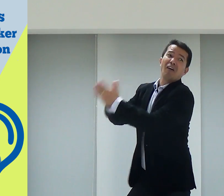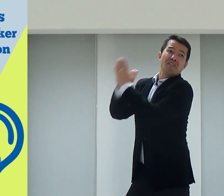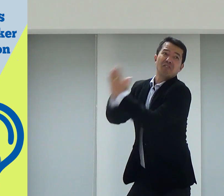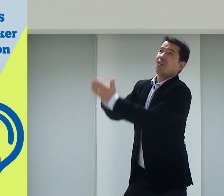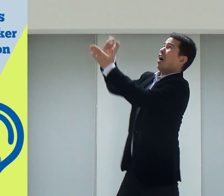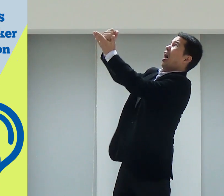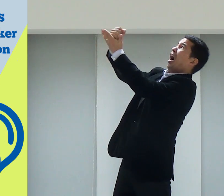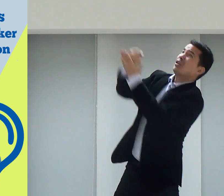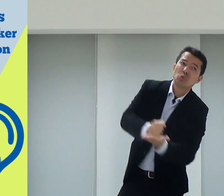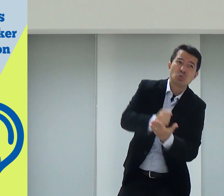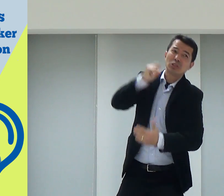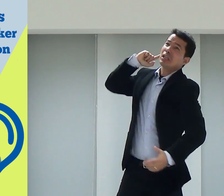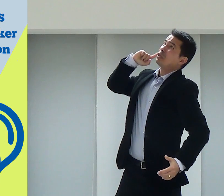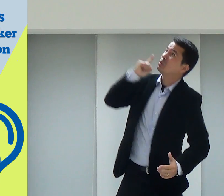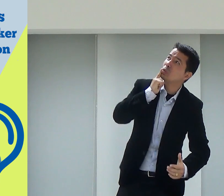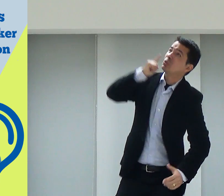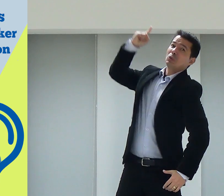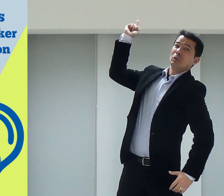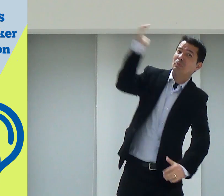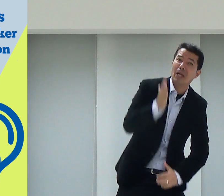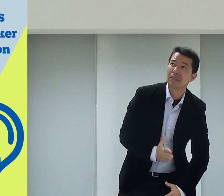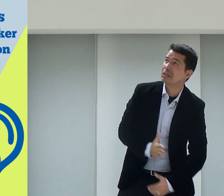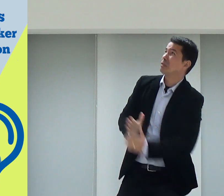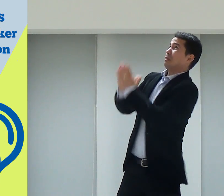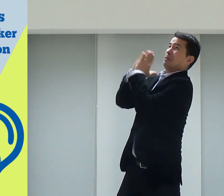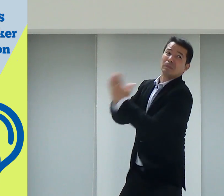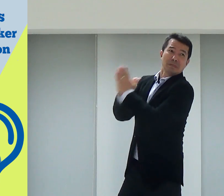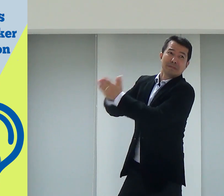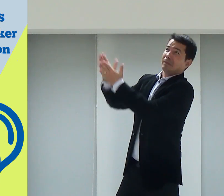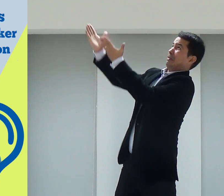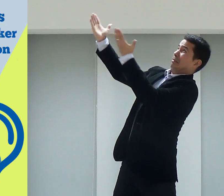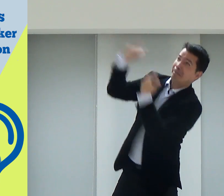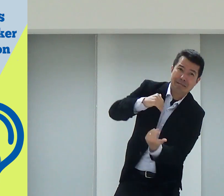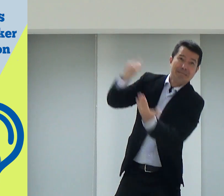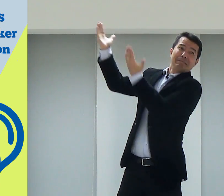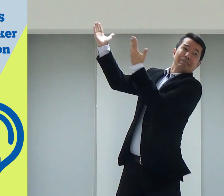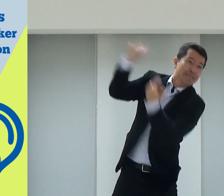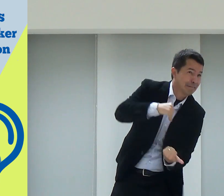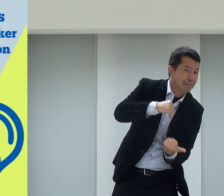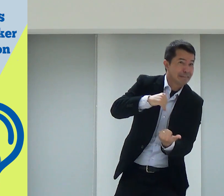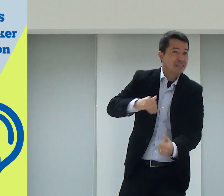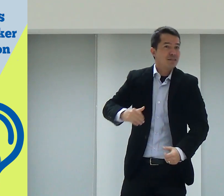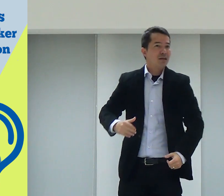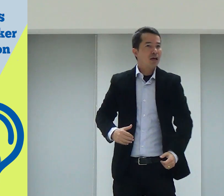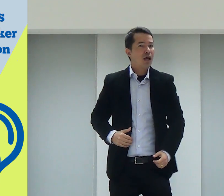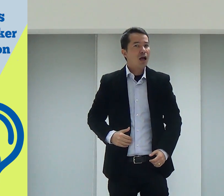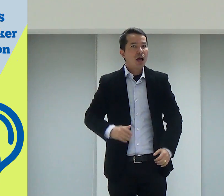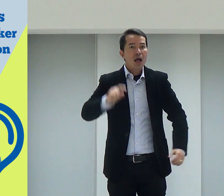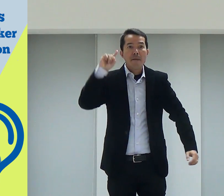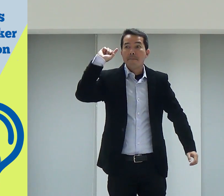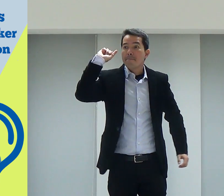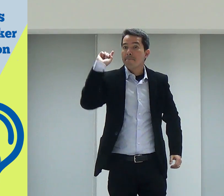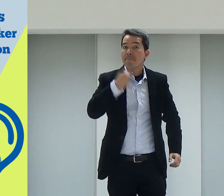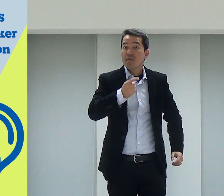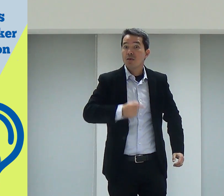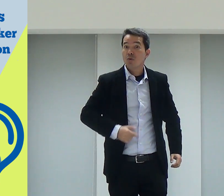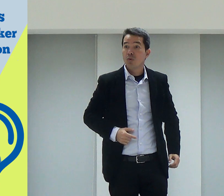Por favor, ajudem os surdos no Brasil, por favor, venham pra cá. E elas